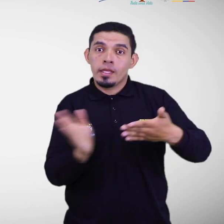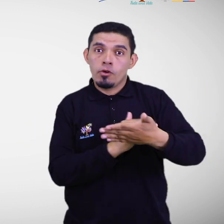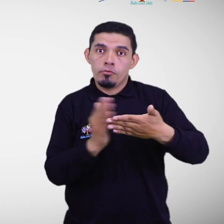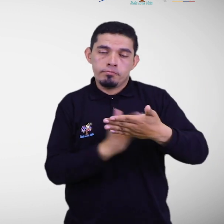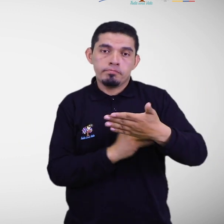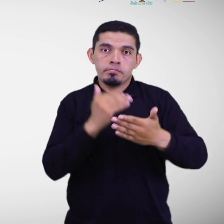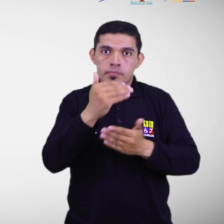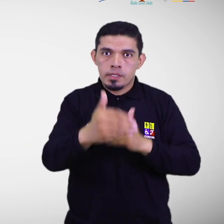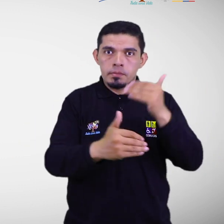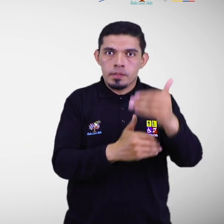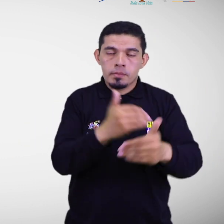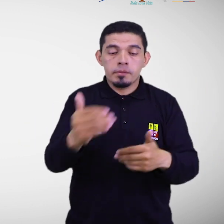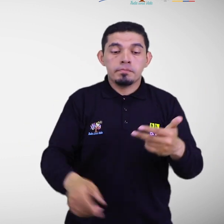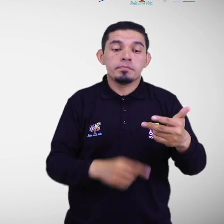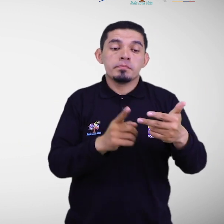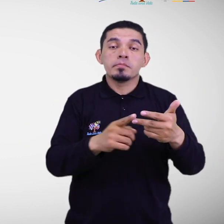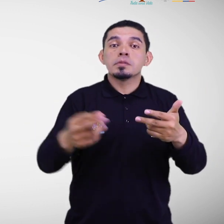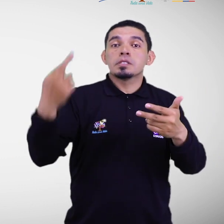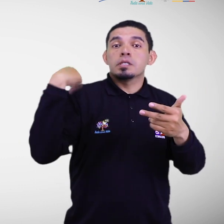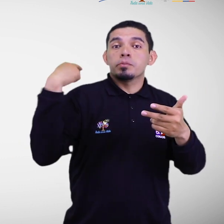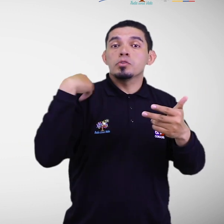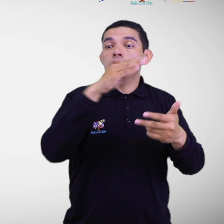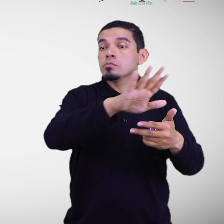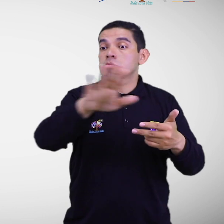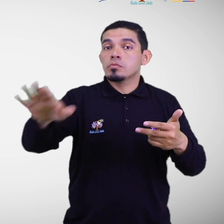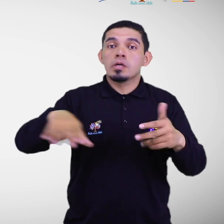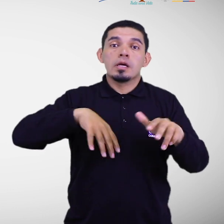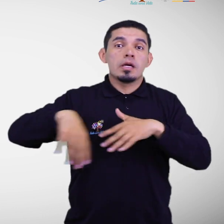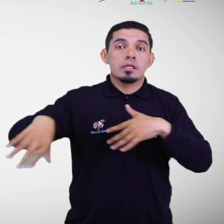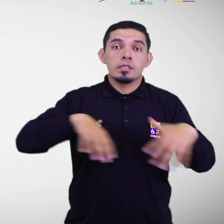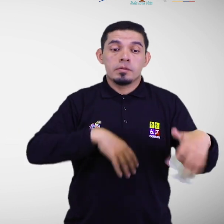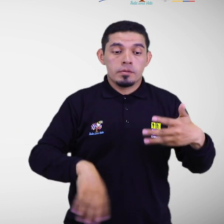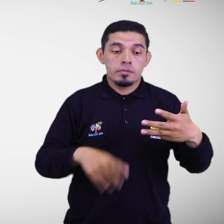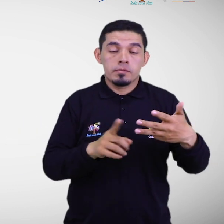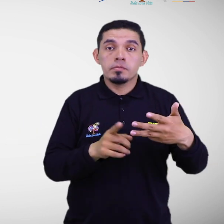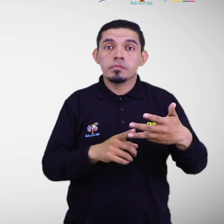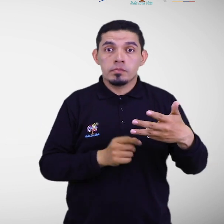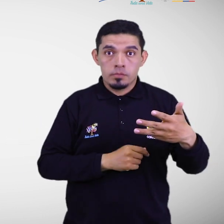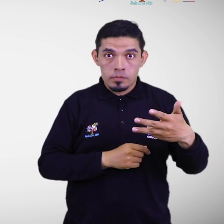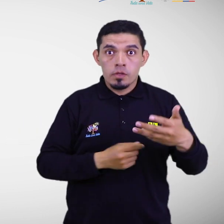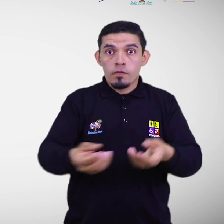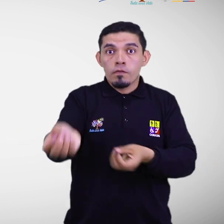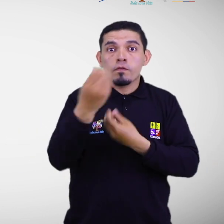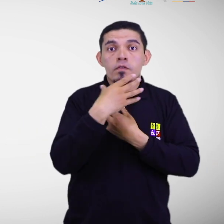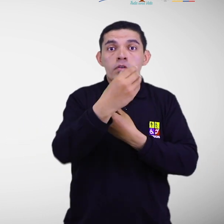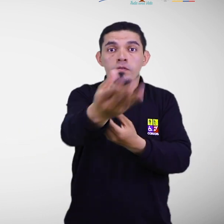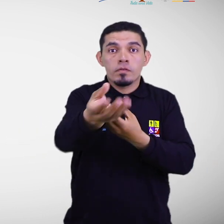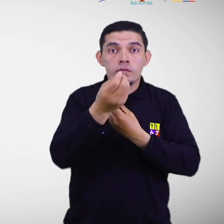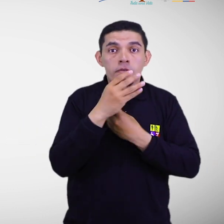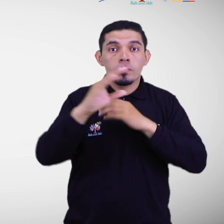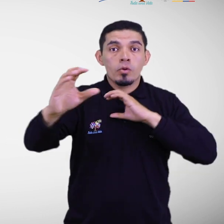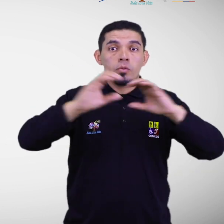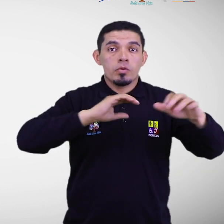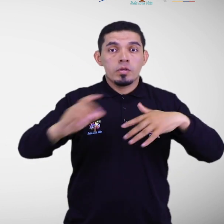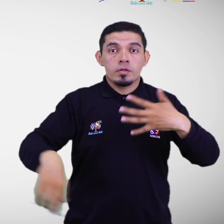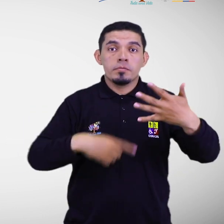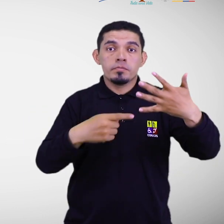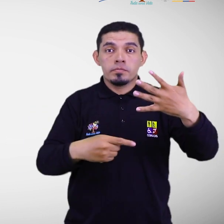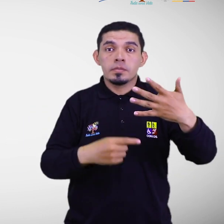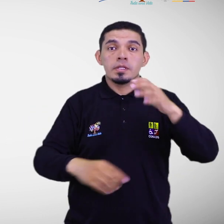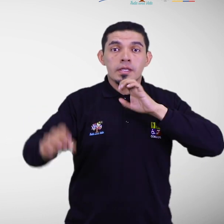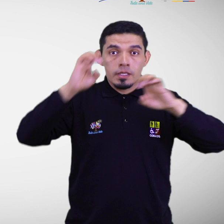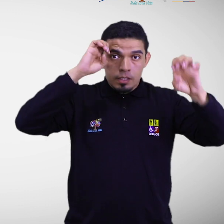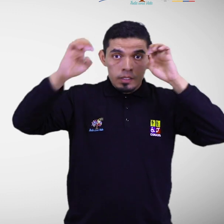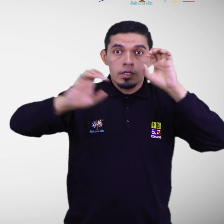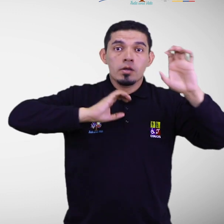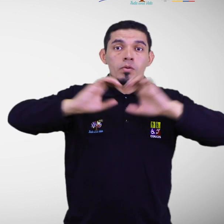asignación de roles y actividades, sistema de flujo de información, comunicación, estrategias de comunicación